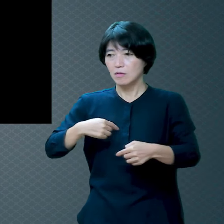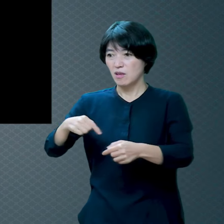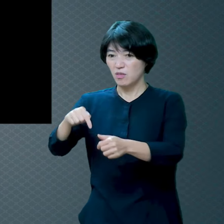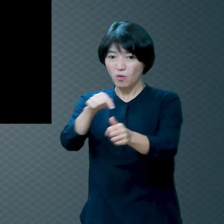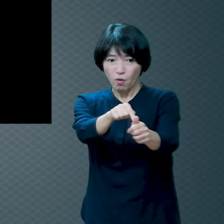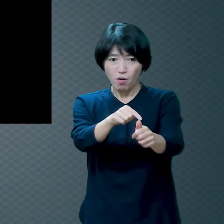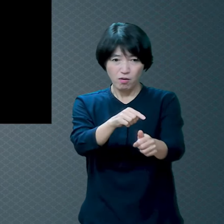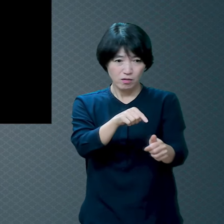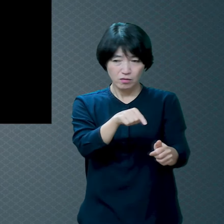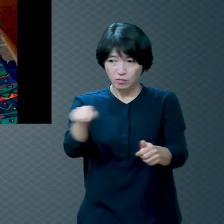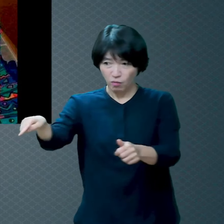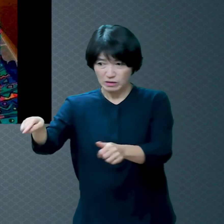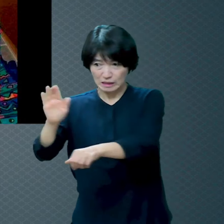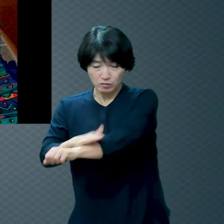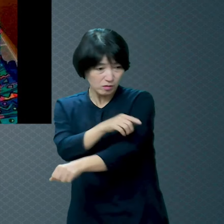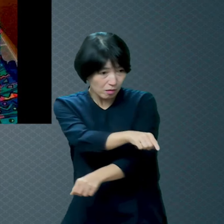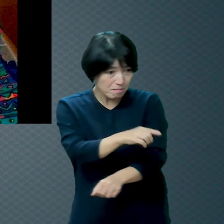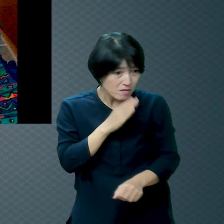될 것 같아요